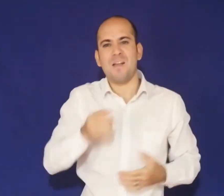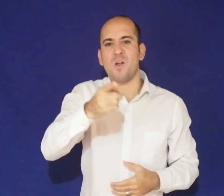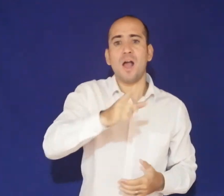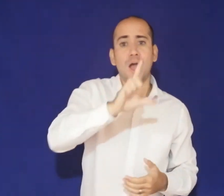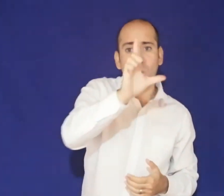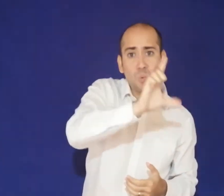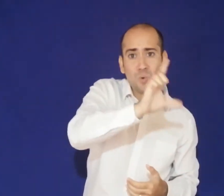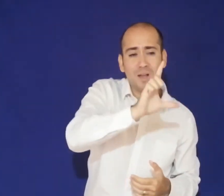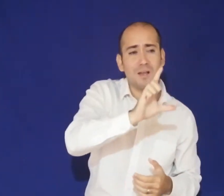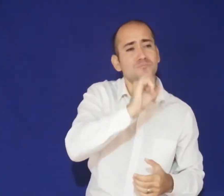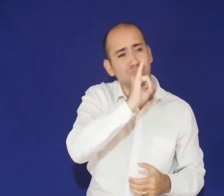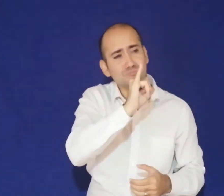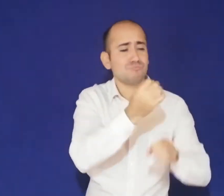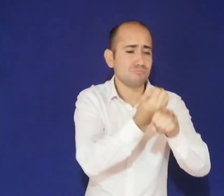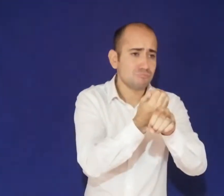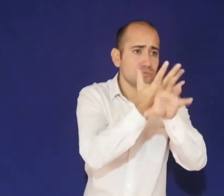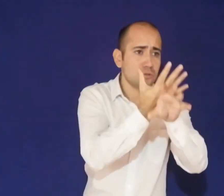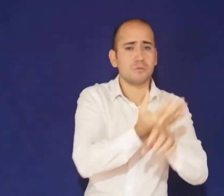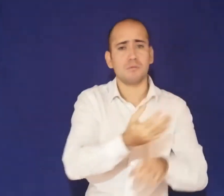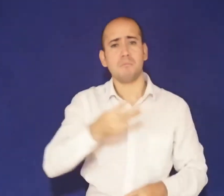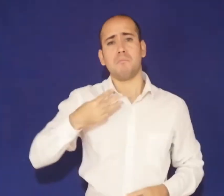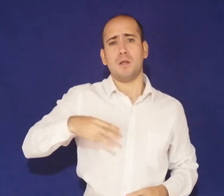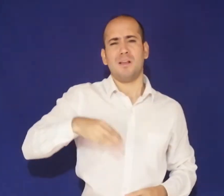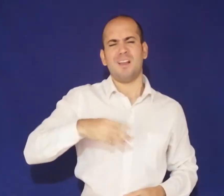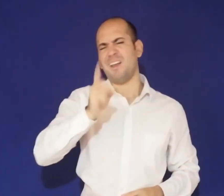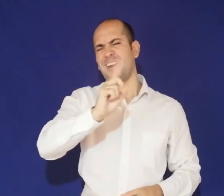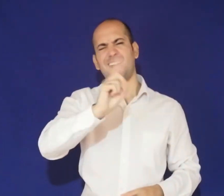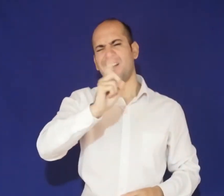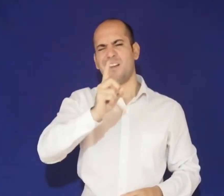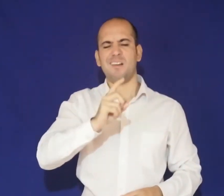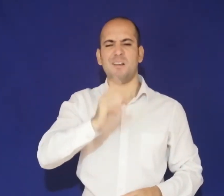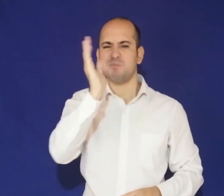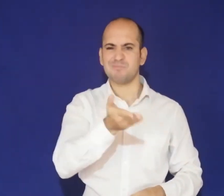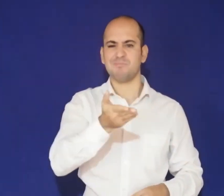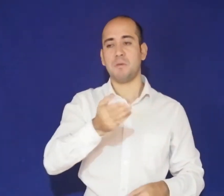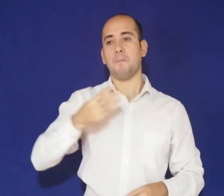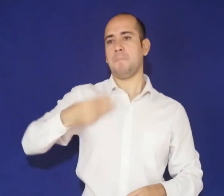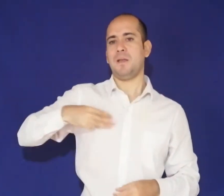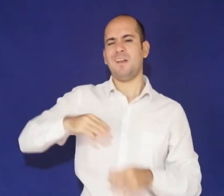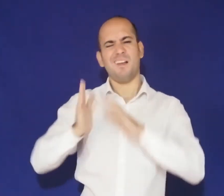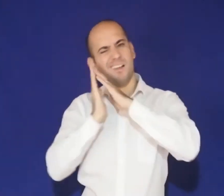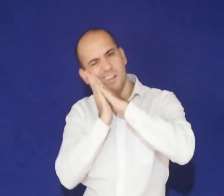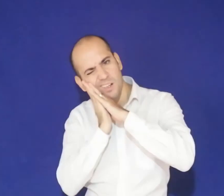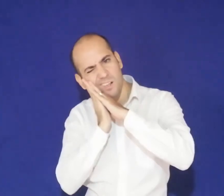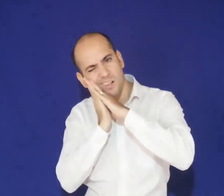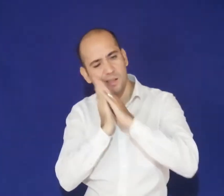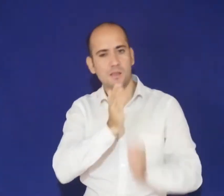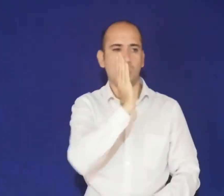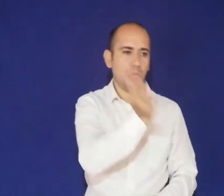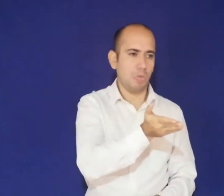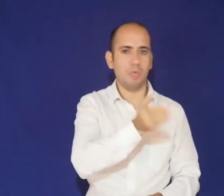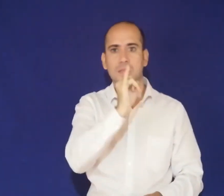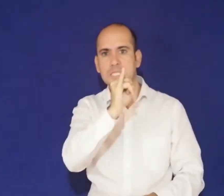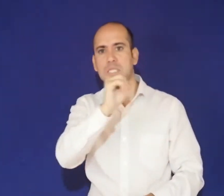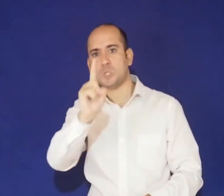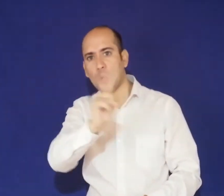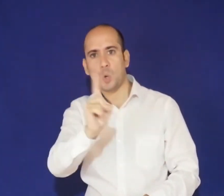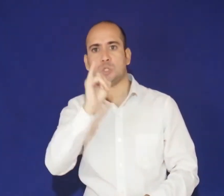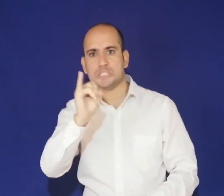miércoles sí, a veces sí, a veces no. Pero, no, tú tienes que ser constante. Si tú tienes,